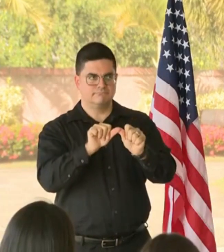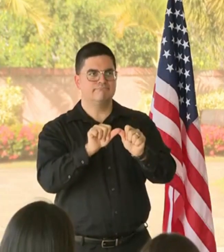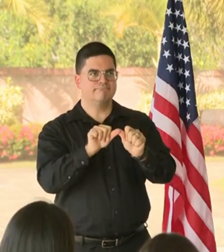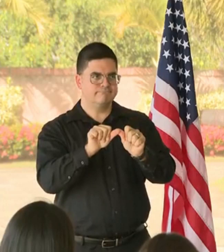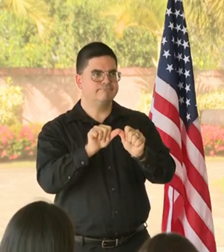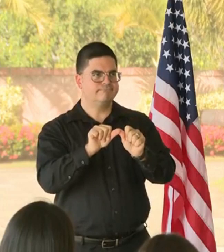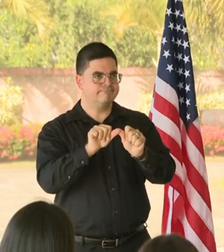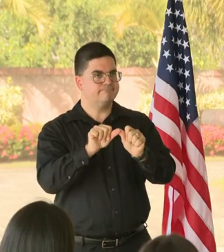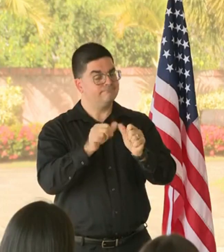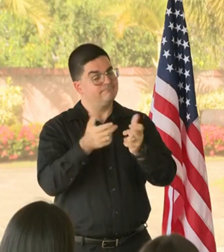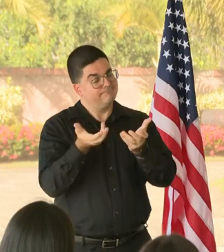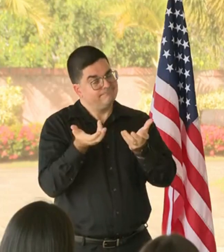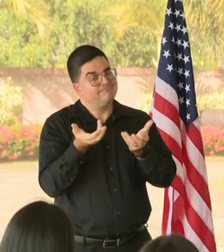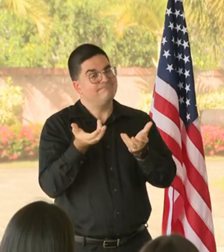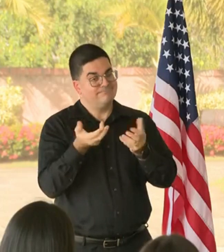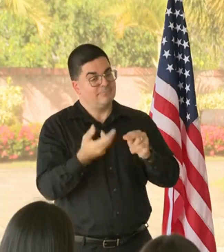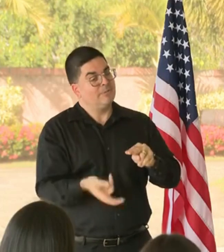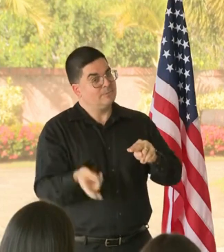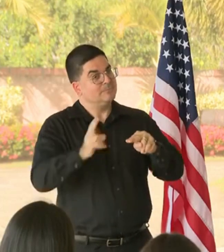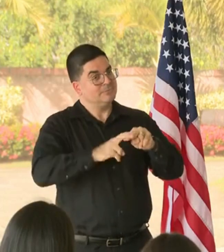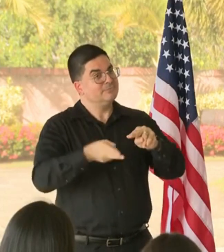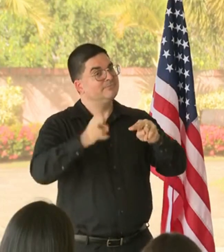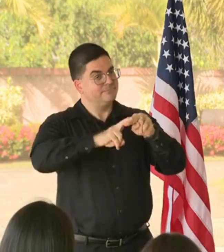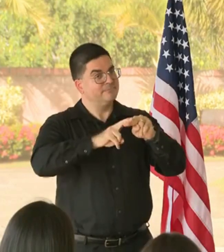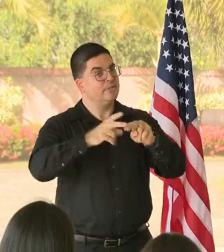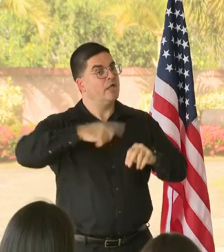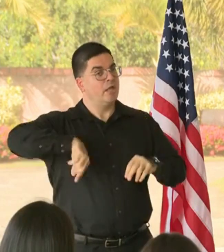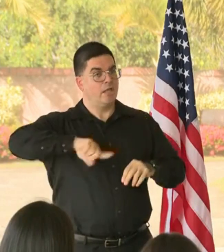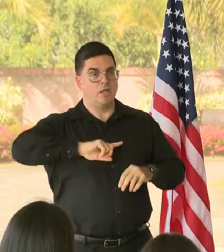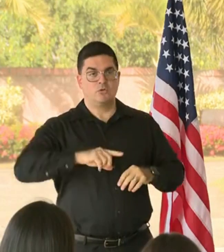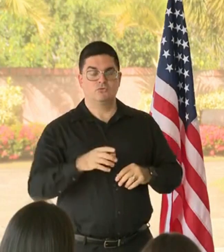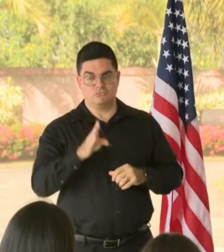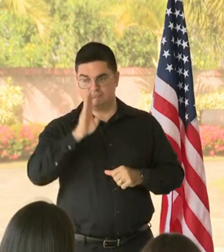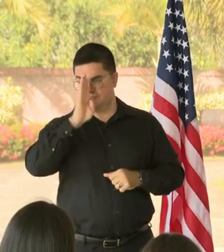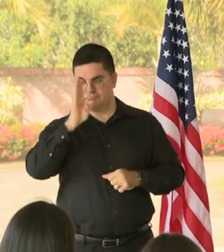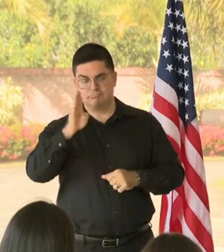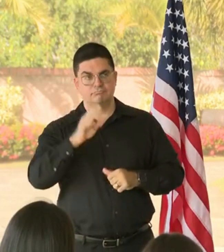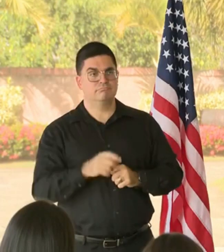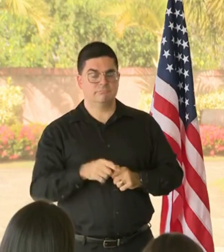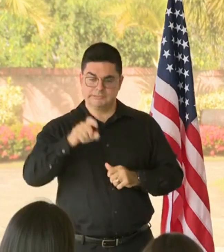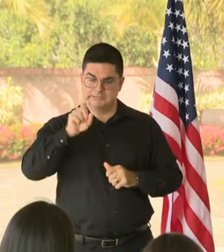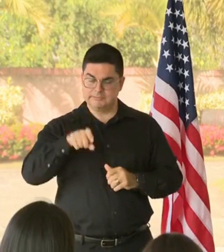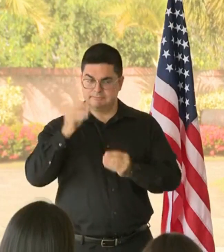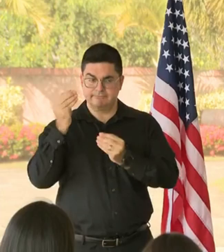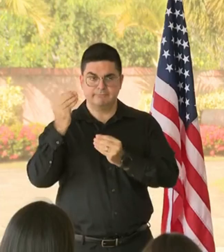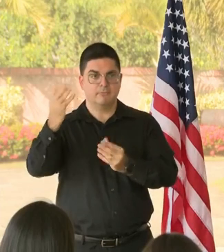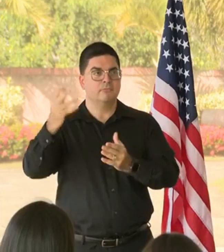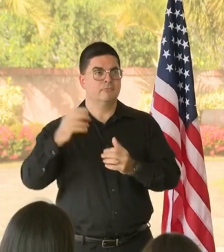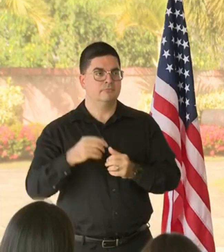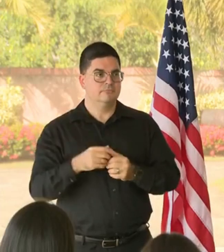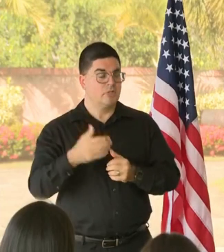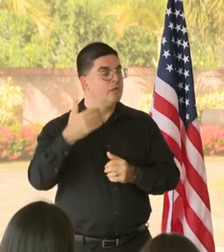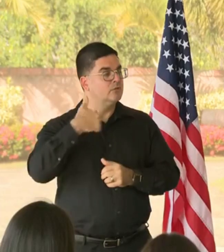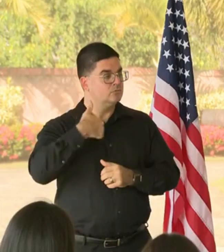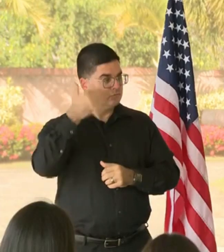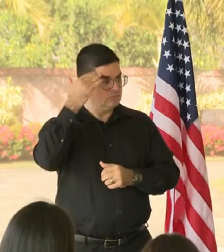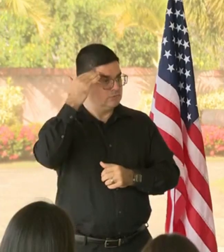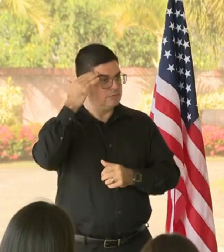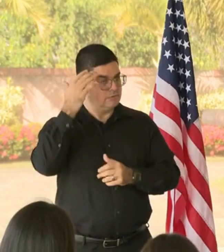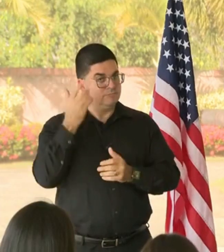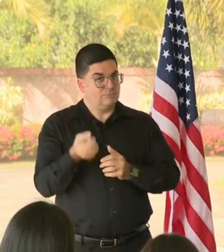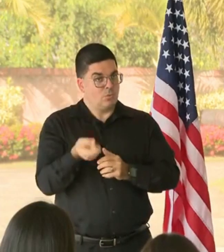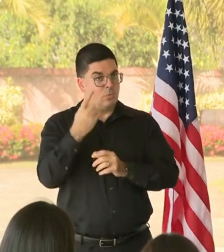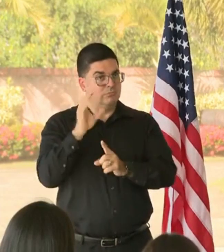el personal elegible ya sea empleados o contratistas será aquel que se encuentra trabajando